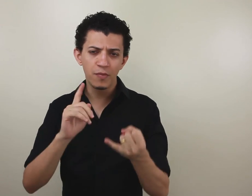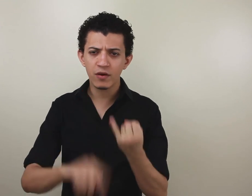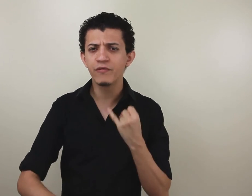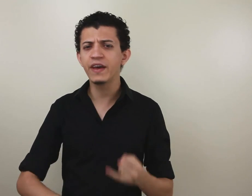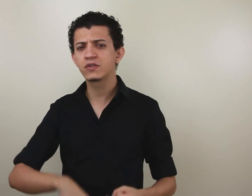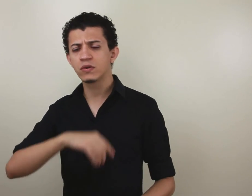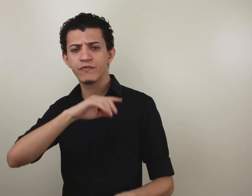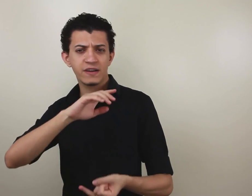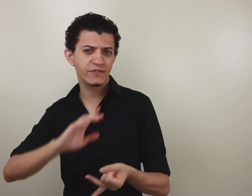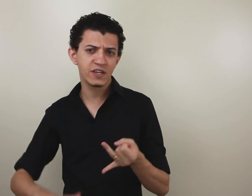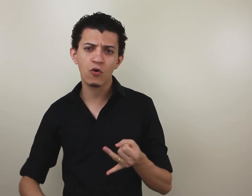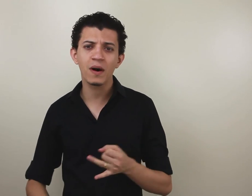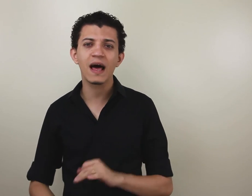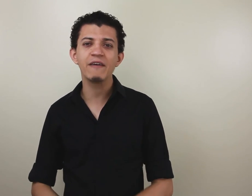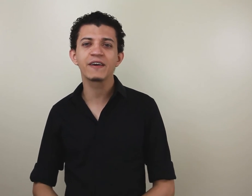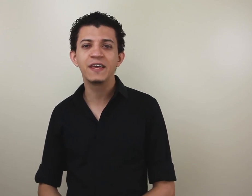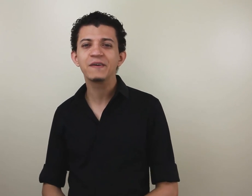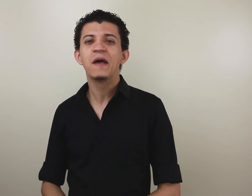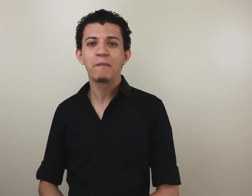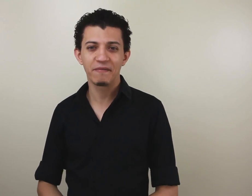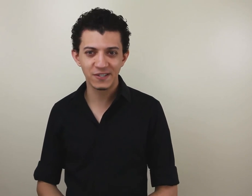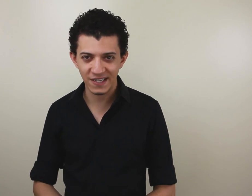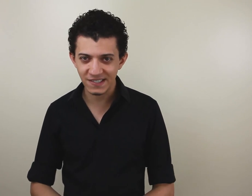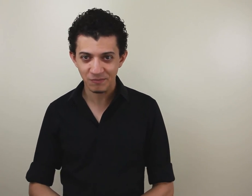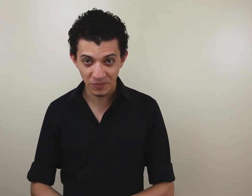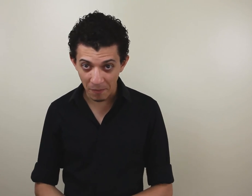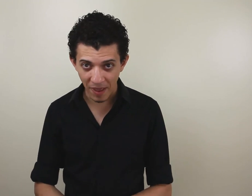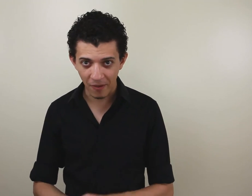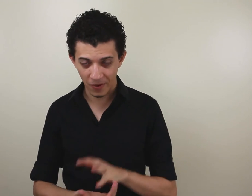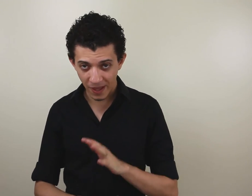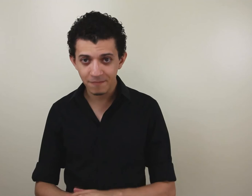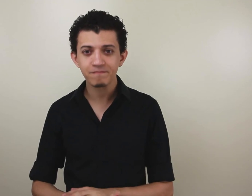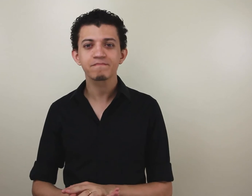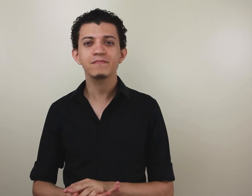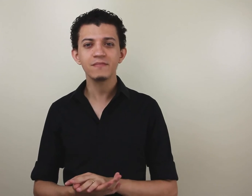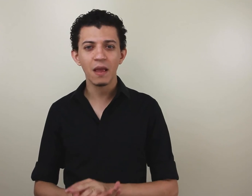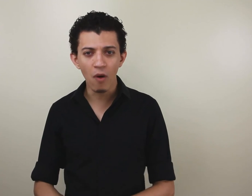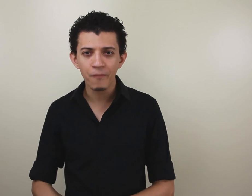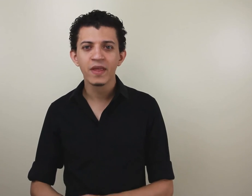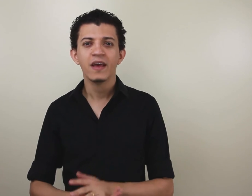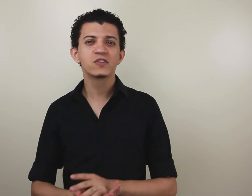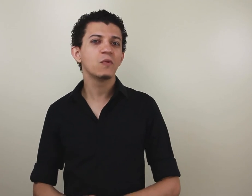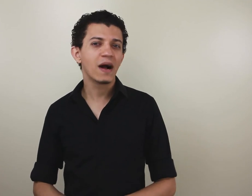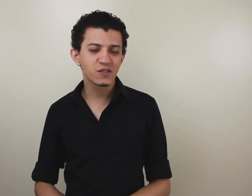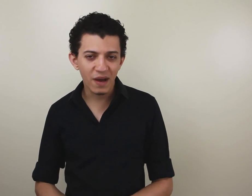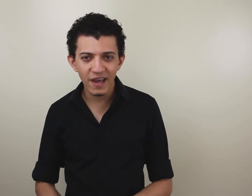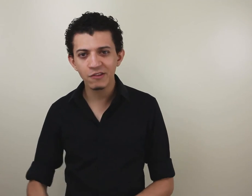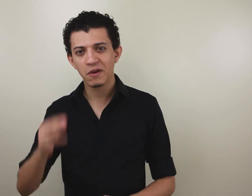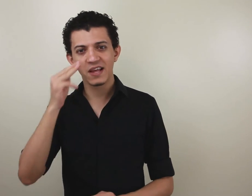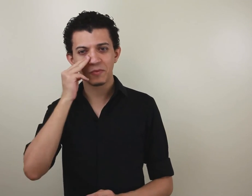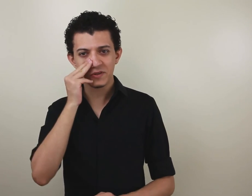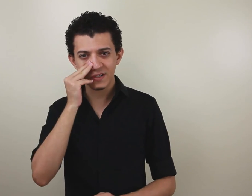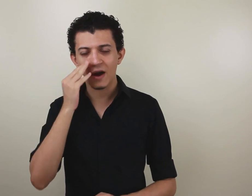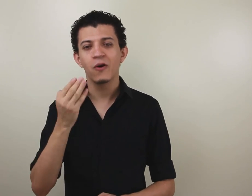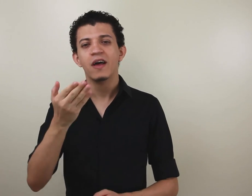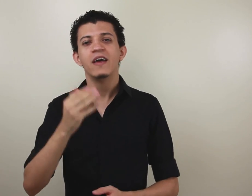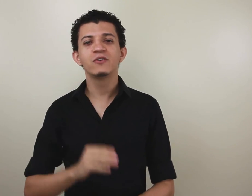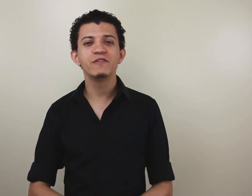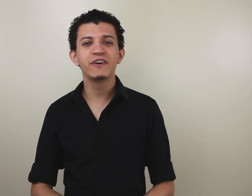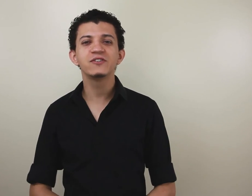publico vídeo, quando eu fizer alguma live aqui para vocês também. Ok? Bom, eu sou o Max Barreto. Esse é meu sinal. E eu te vejo